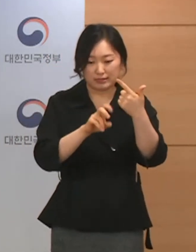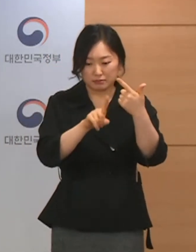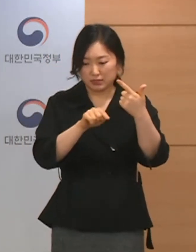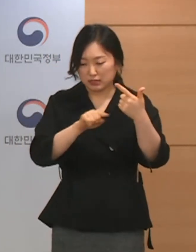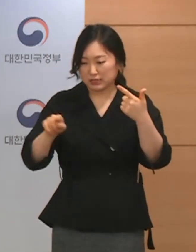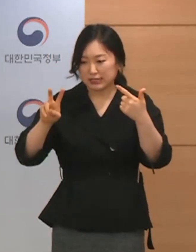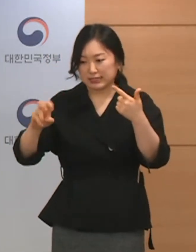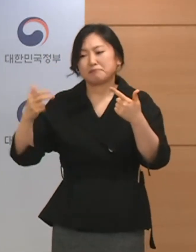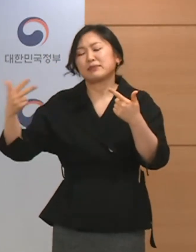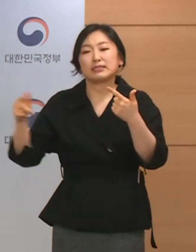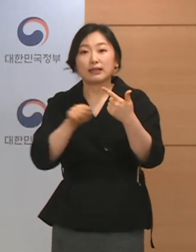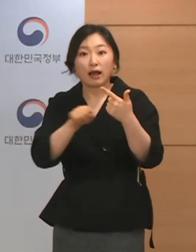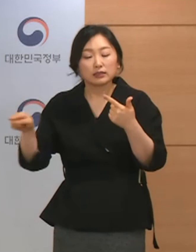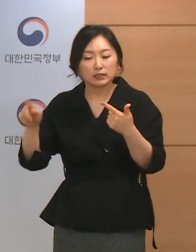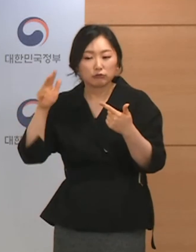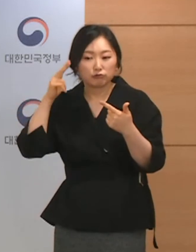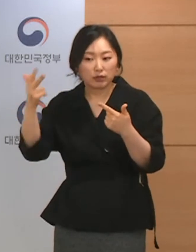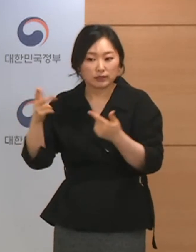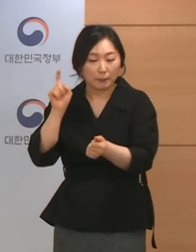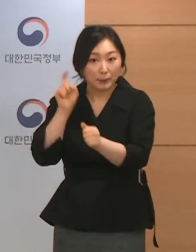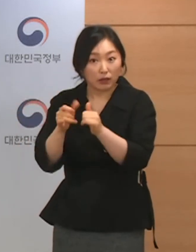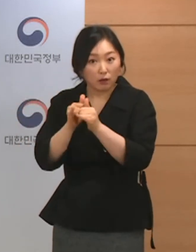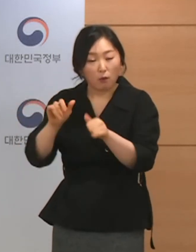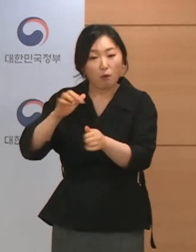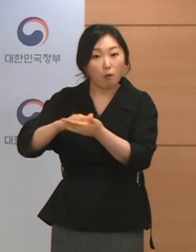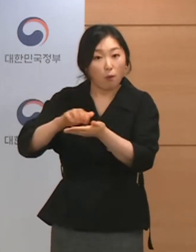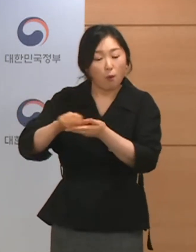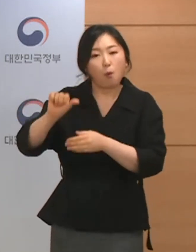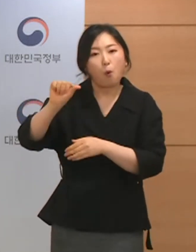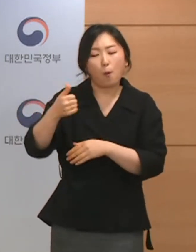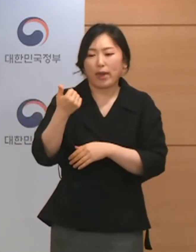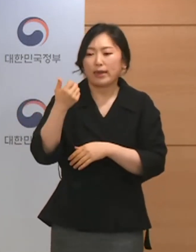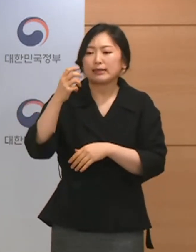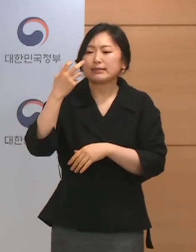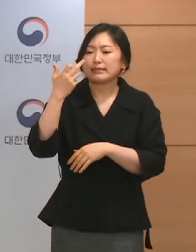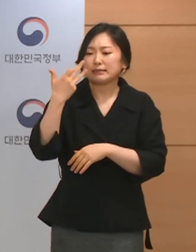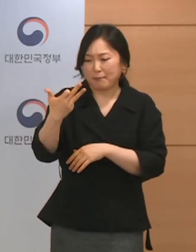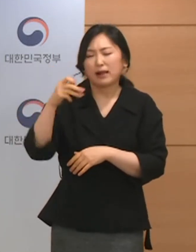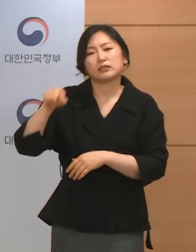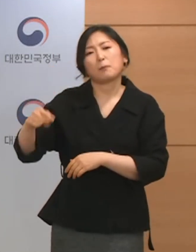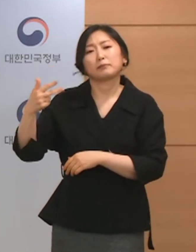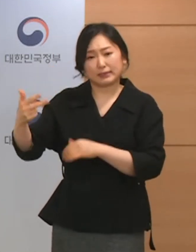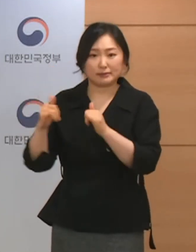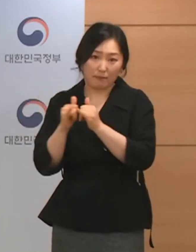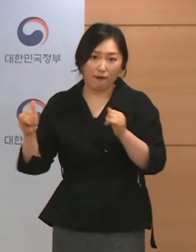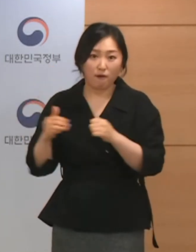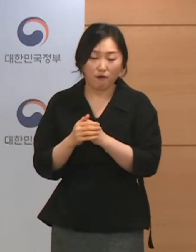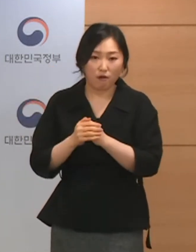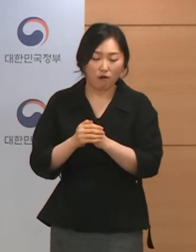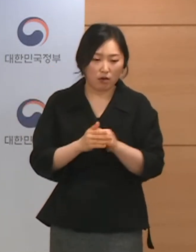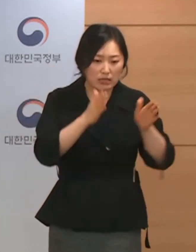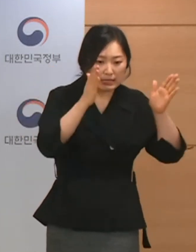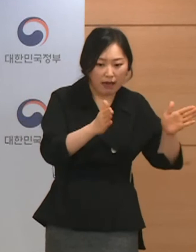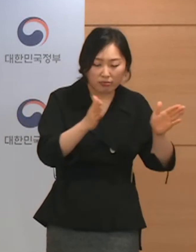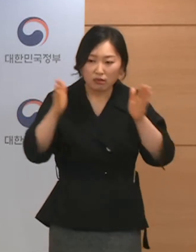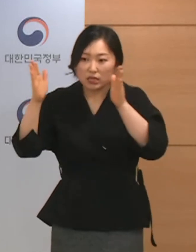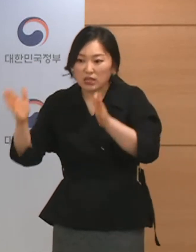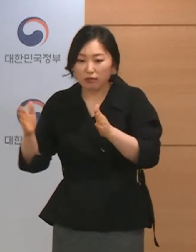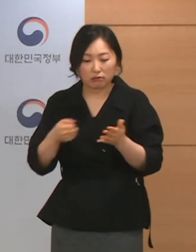주간 1평균 확진자 수가 518.7명으로 되어 있습니다. 기간을 어떻게